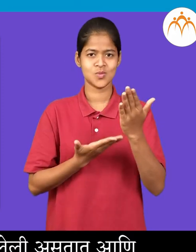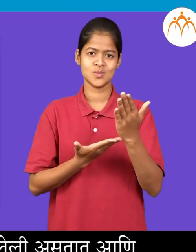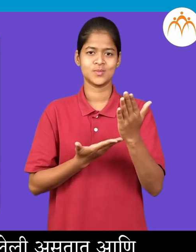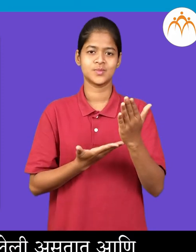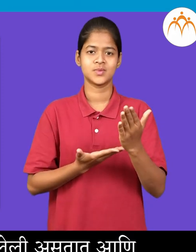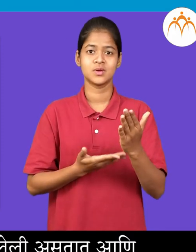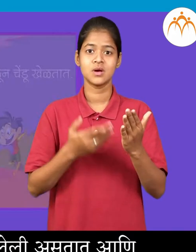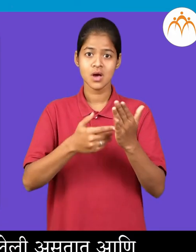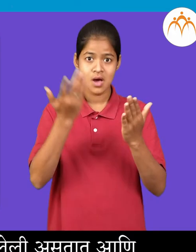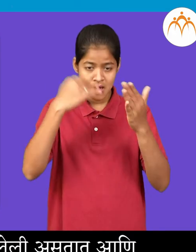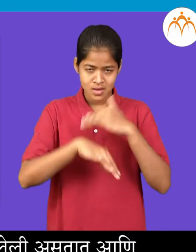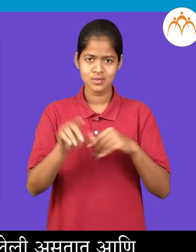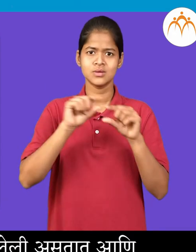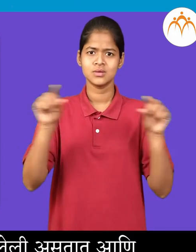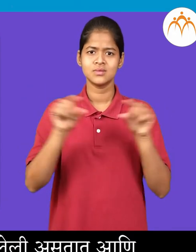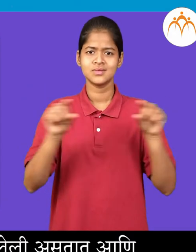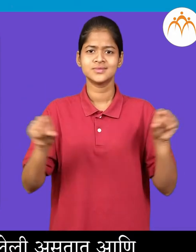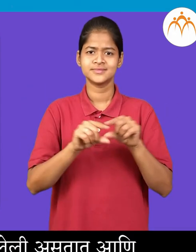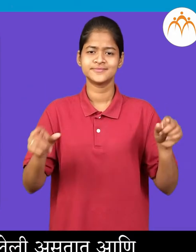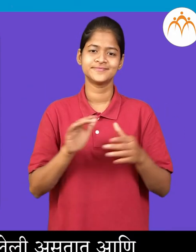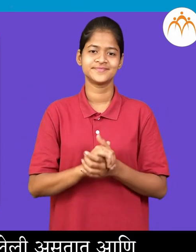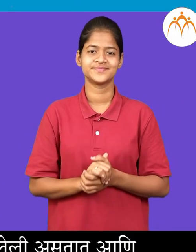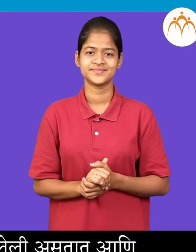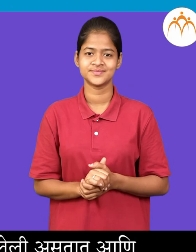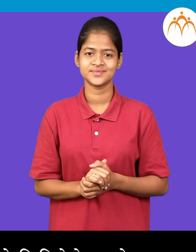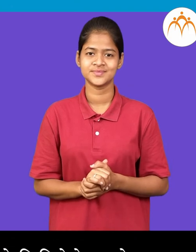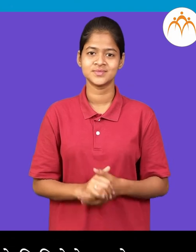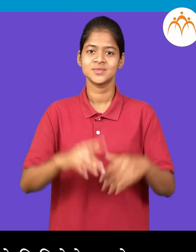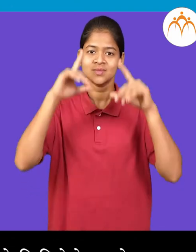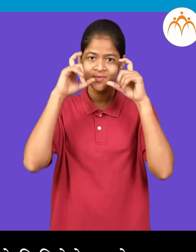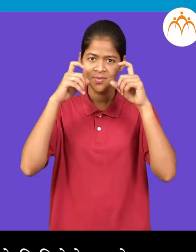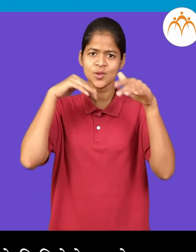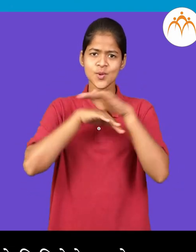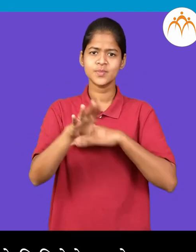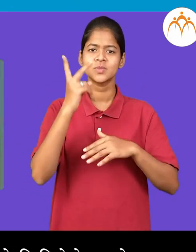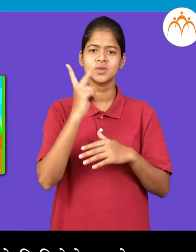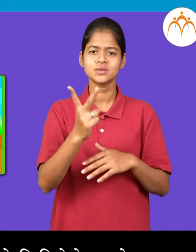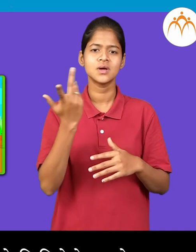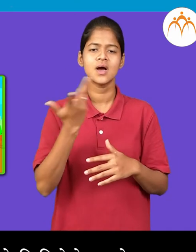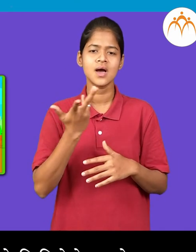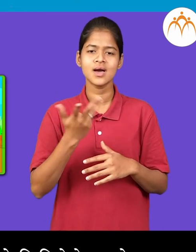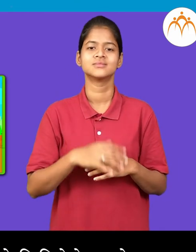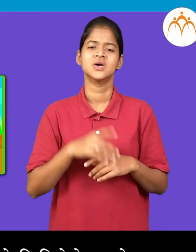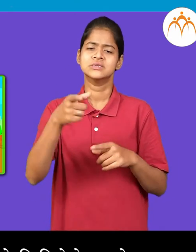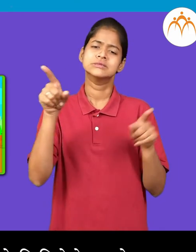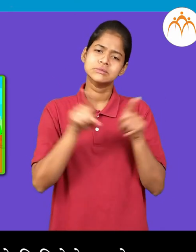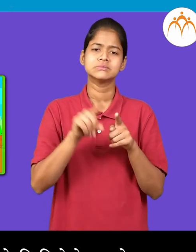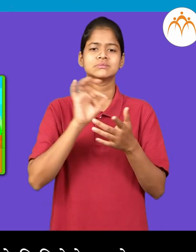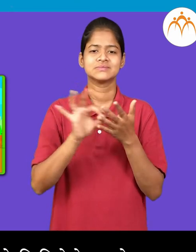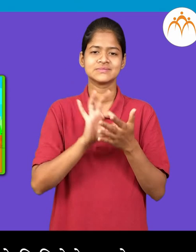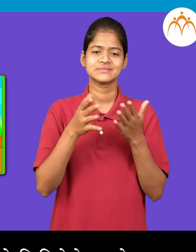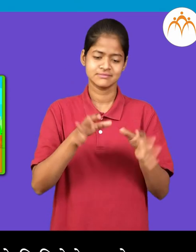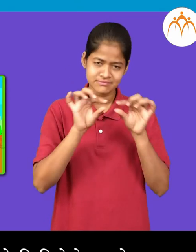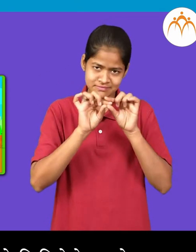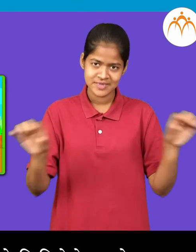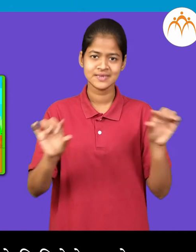आणि त्यांचा खाली वाक्य दिलेली आस्तात. प्रत्य चित्रात काय दिसत आहे? ते लिही लेले